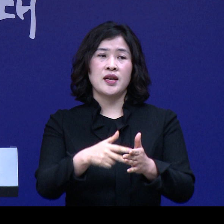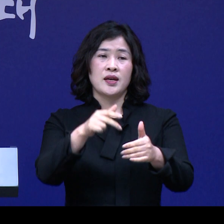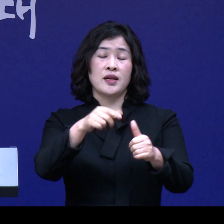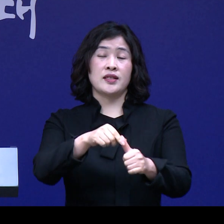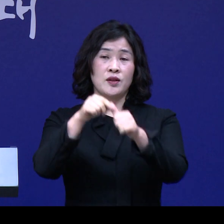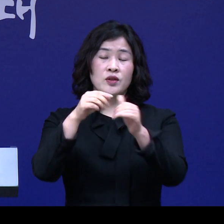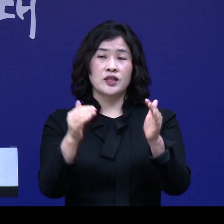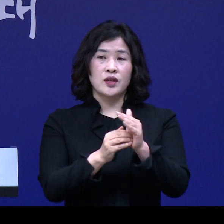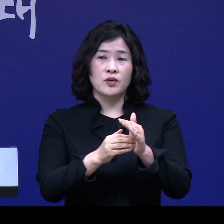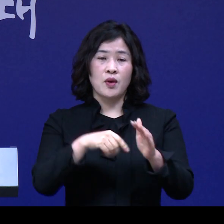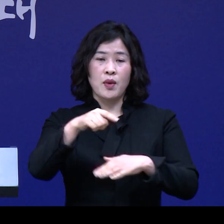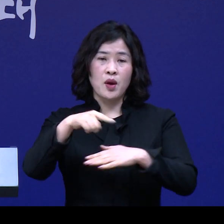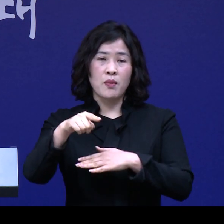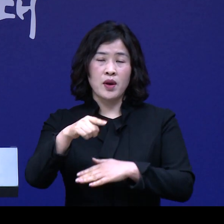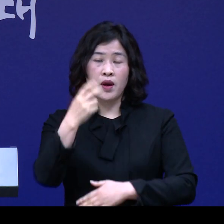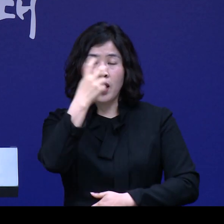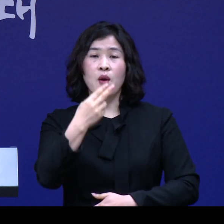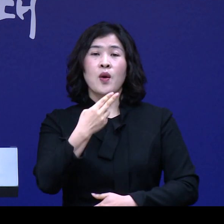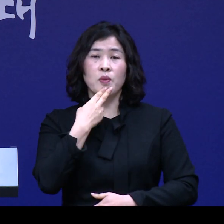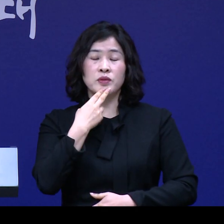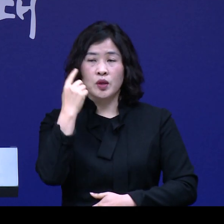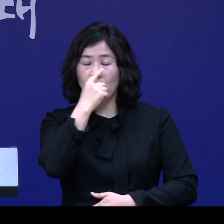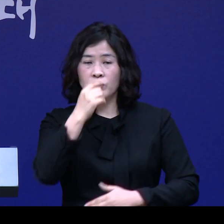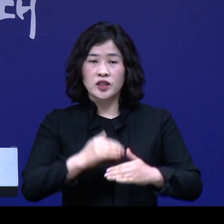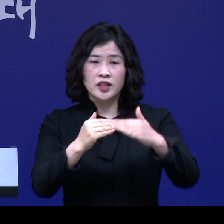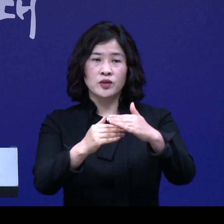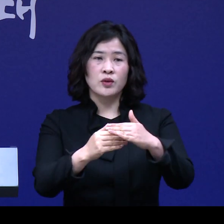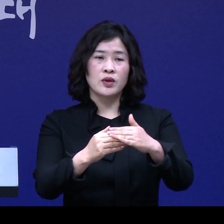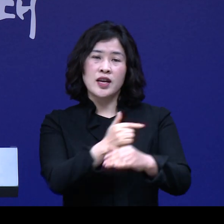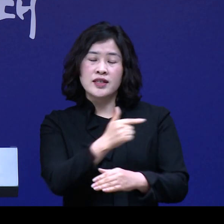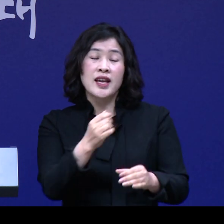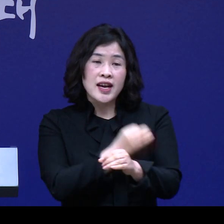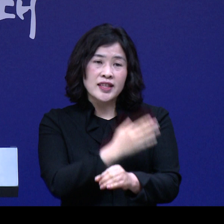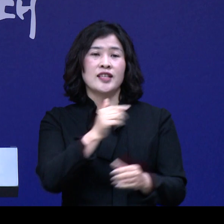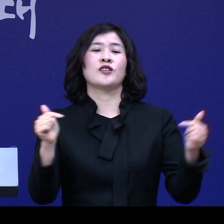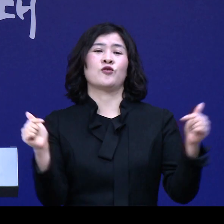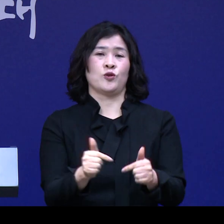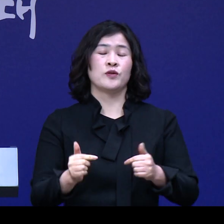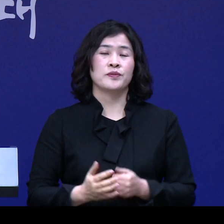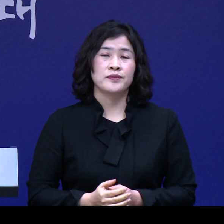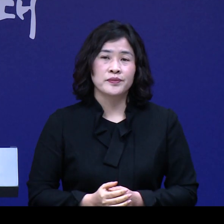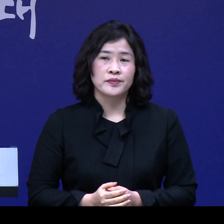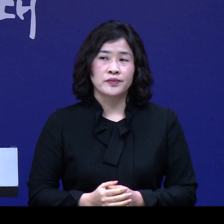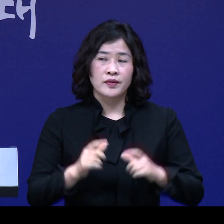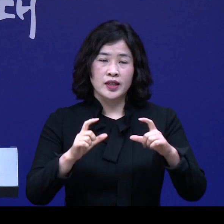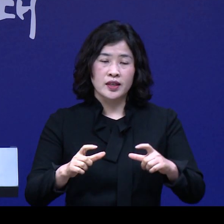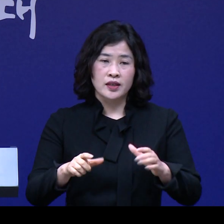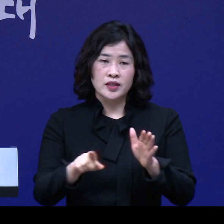현장 실사를 생략하는 등 보증 절차를 대포 간소화하였습니다. 또한